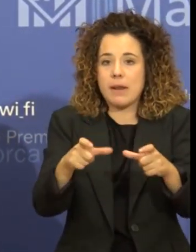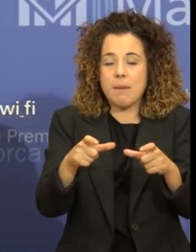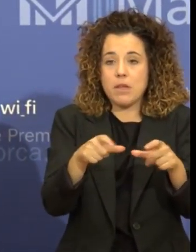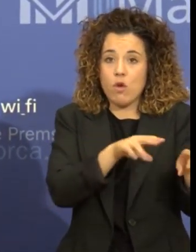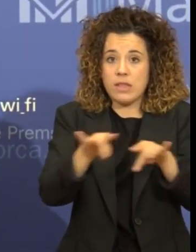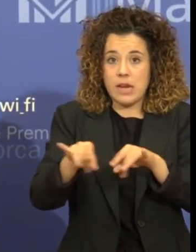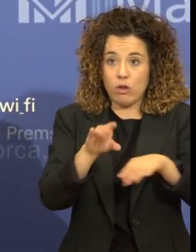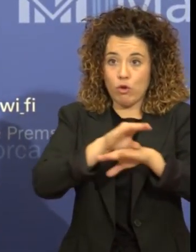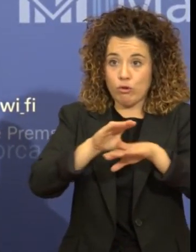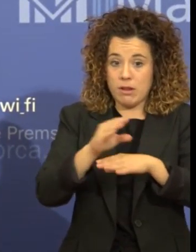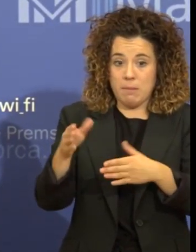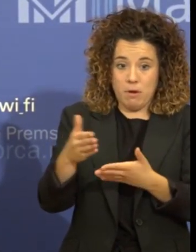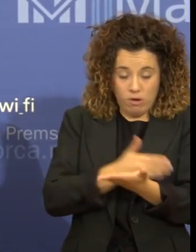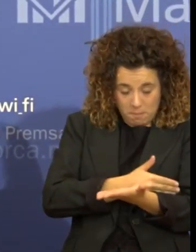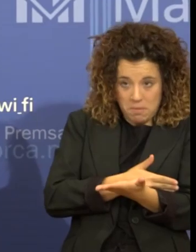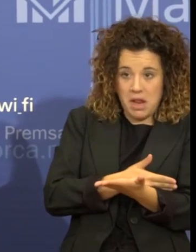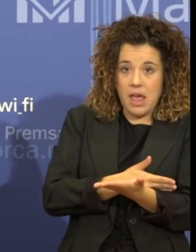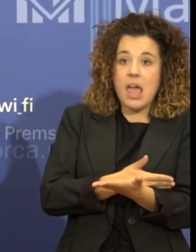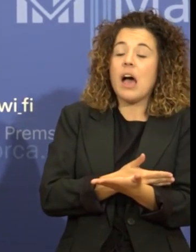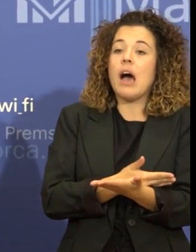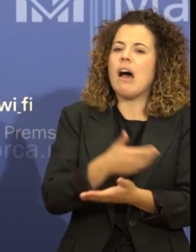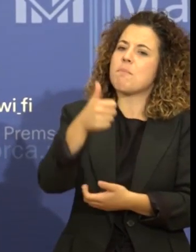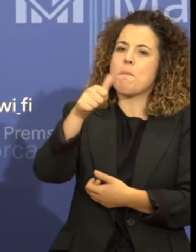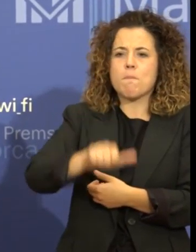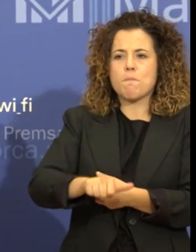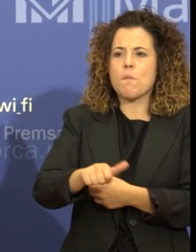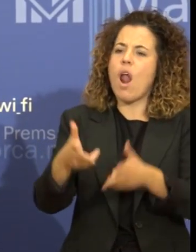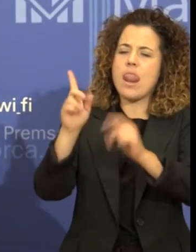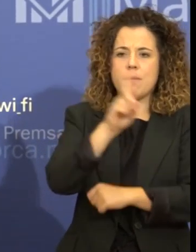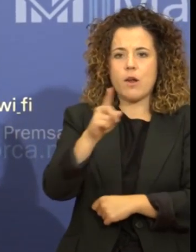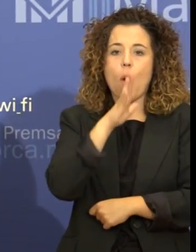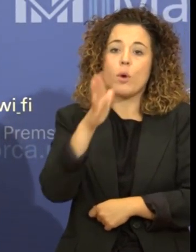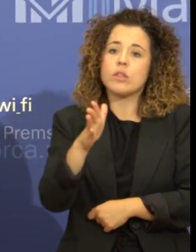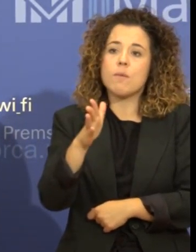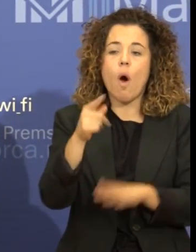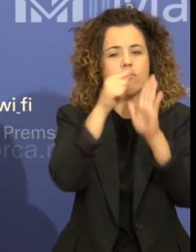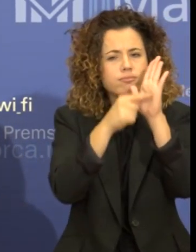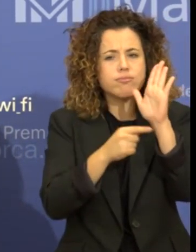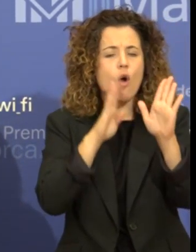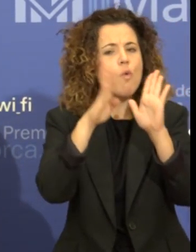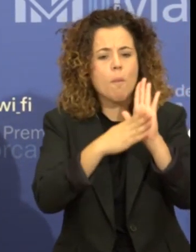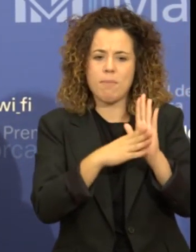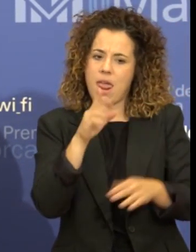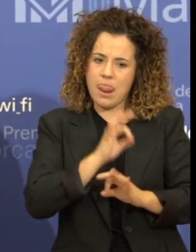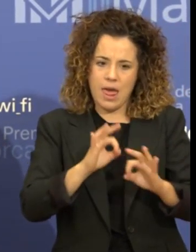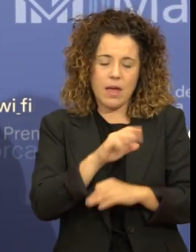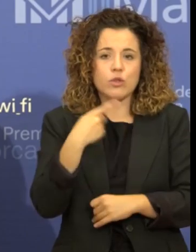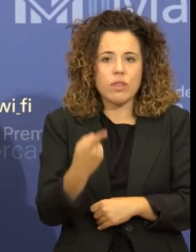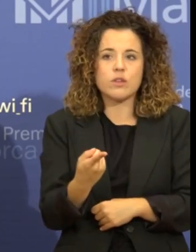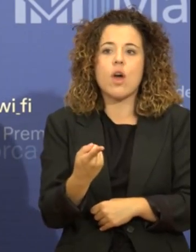i que se denega o per no tenir la parcel·la mínima o per no complir una sèrie de paràmetres, tot això s'acreuarà en l